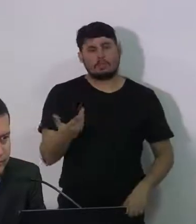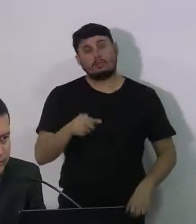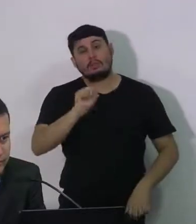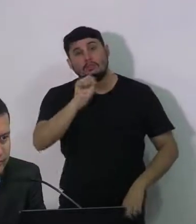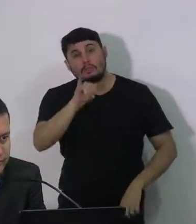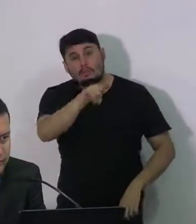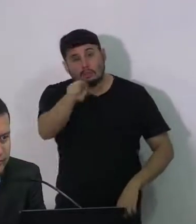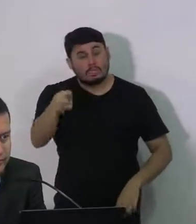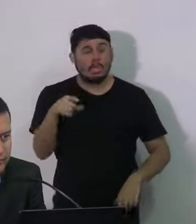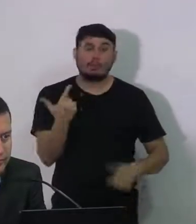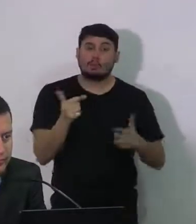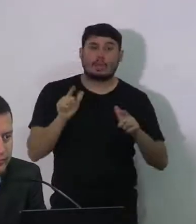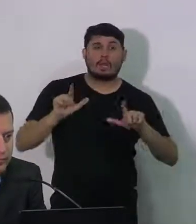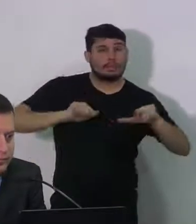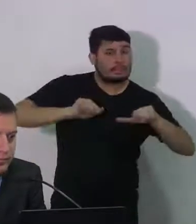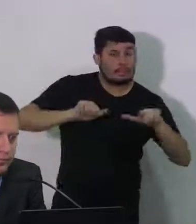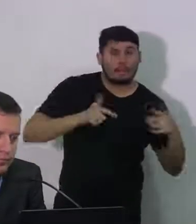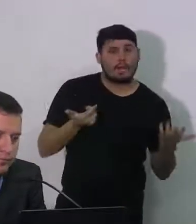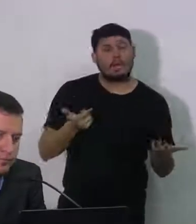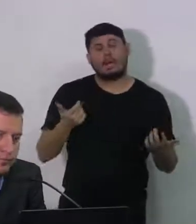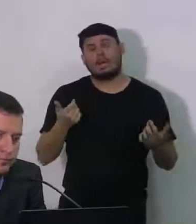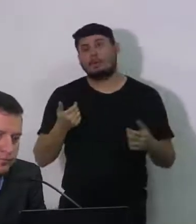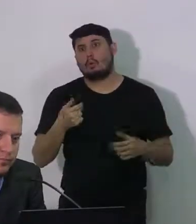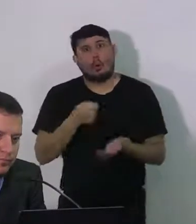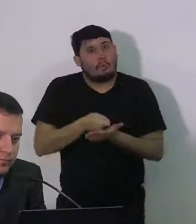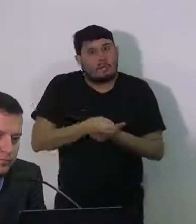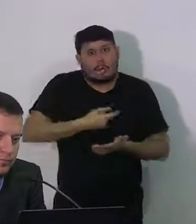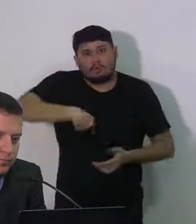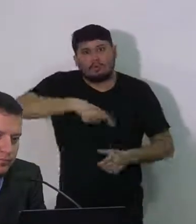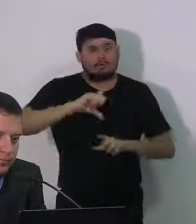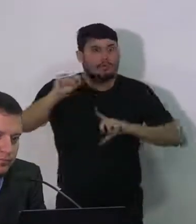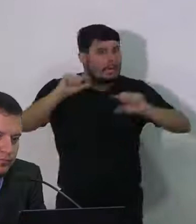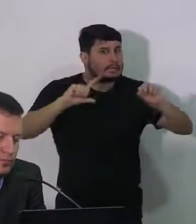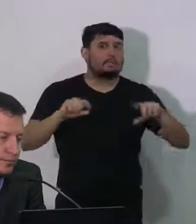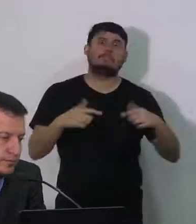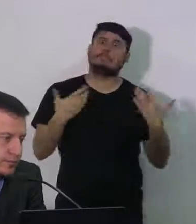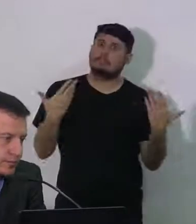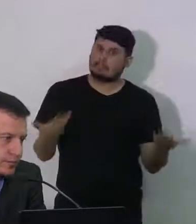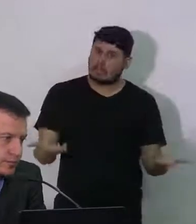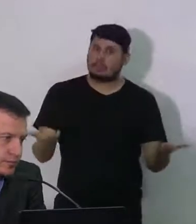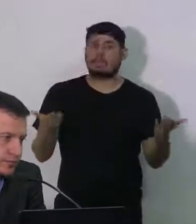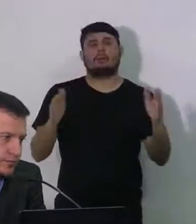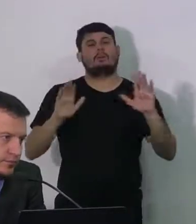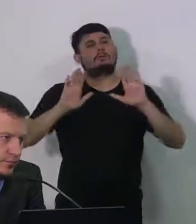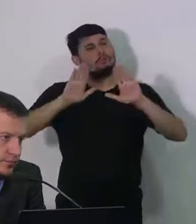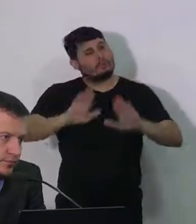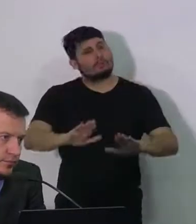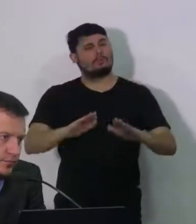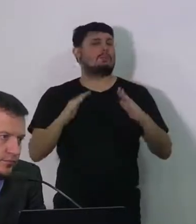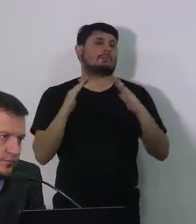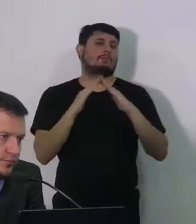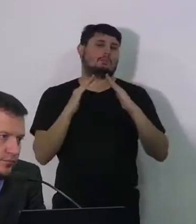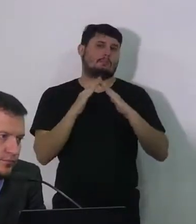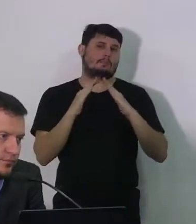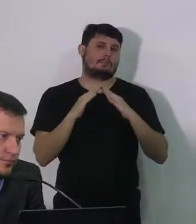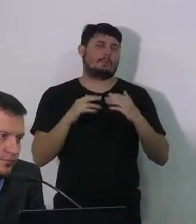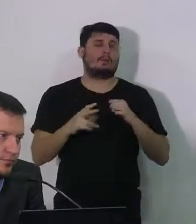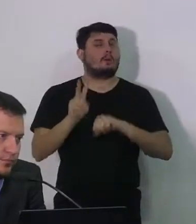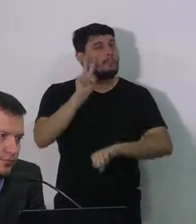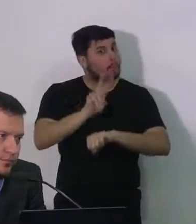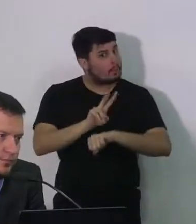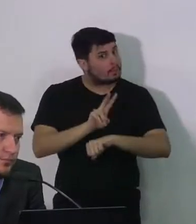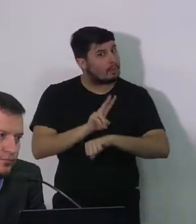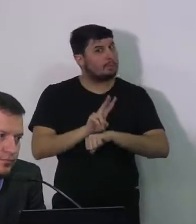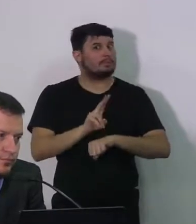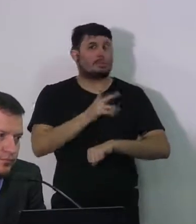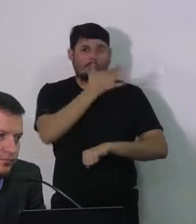se deslocar se não é um trabalho que está nessa lista de trabalhos essenciais que possa preservar os seus e